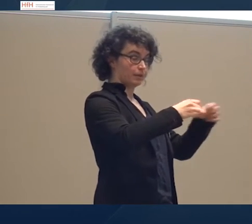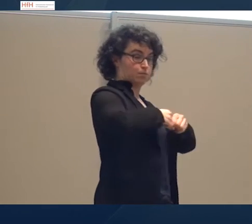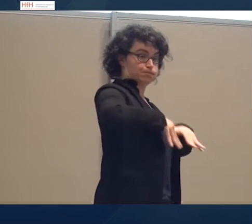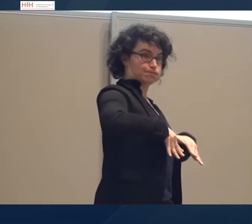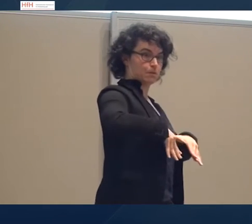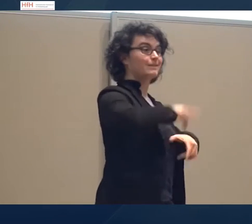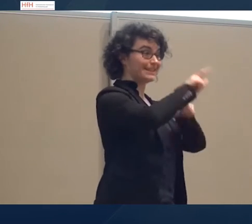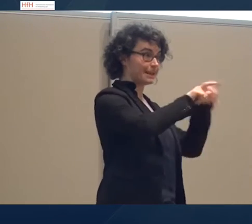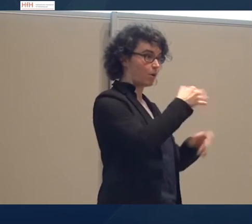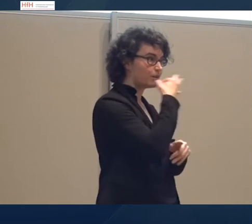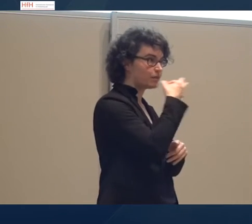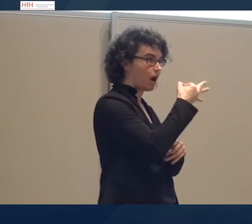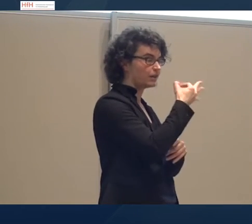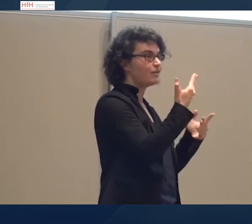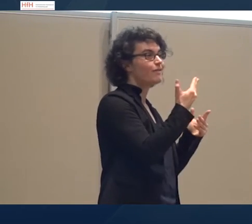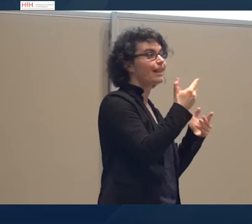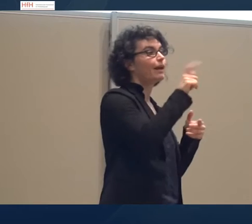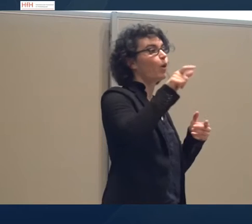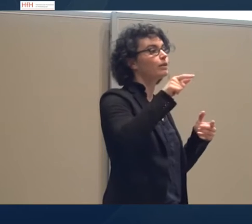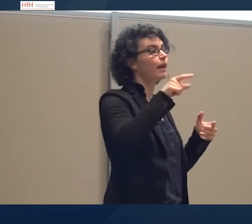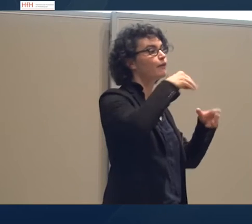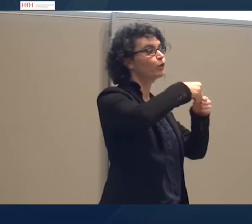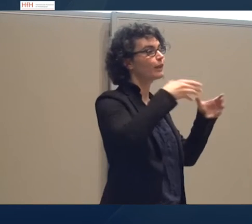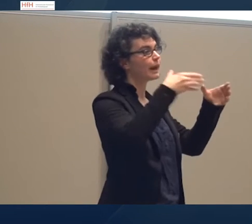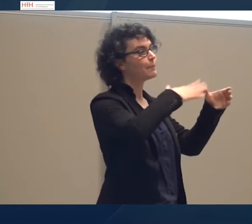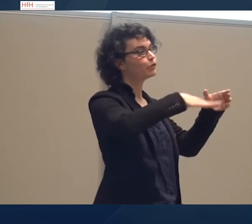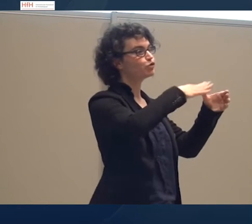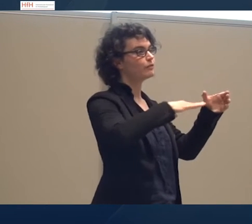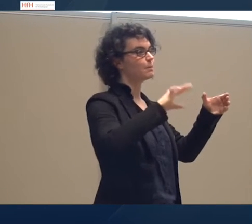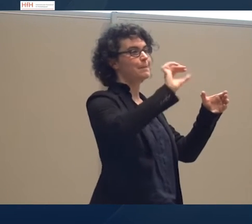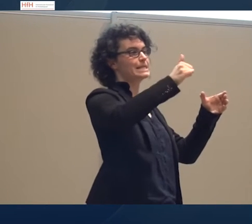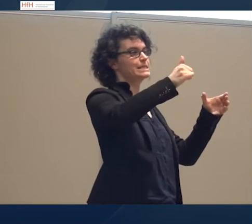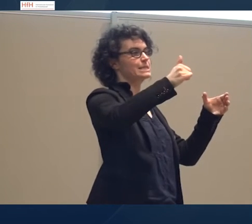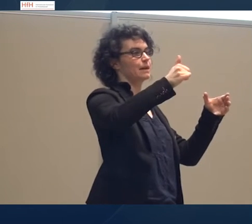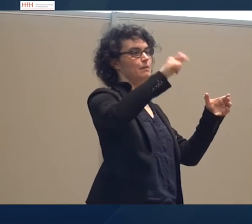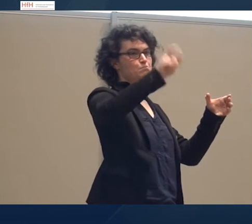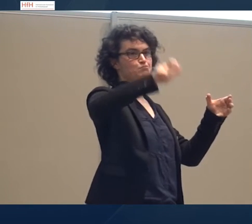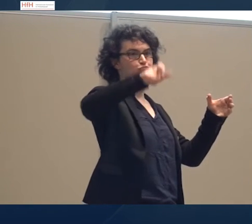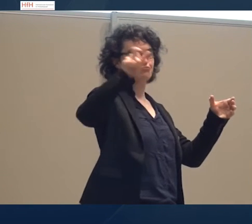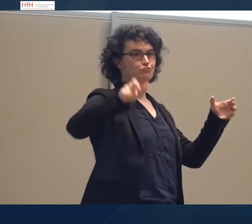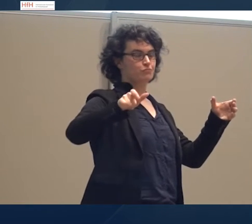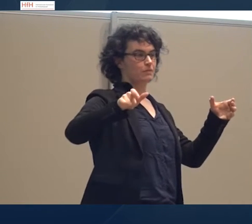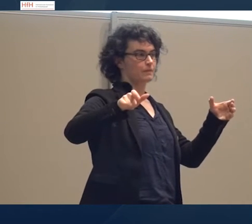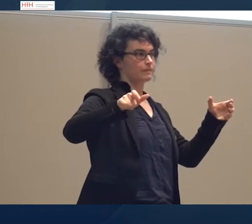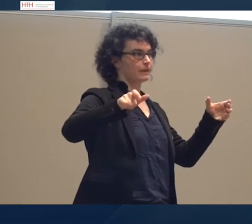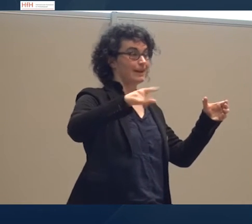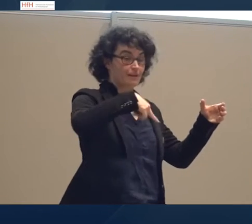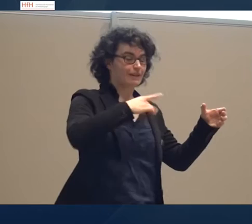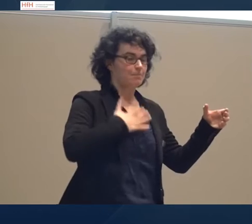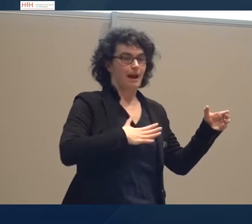in der Gemeinschaft so angesehen werden. Denn wir brauchen für den Referenzshaben etwas, was besser ist als die